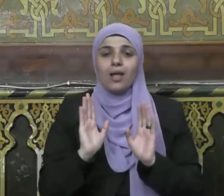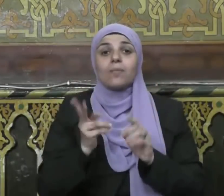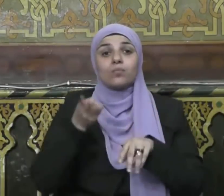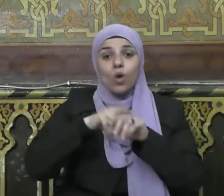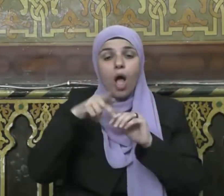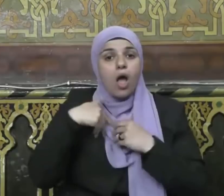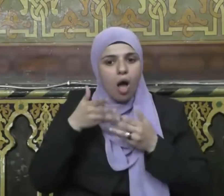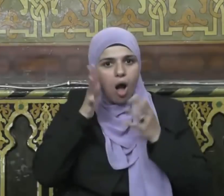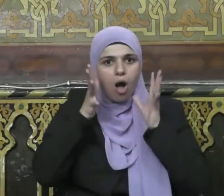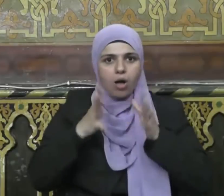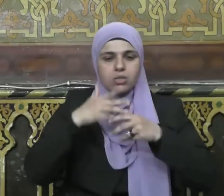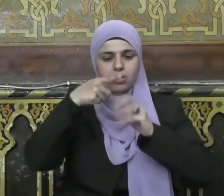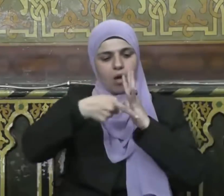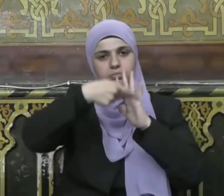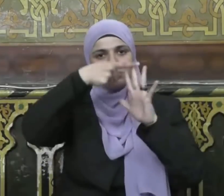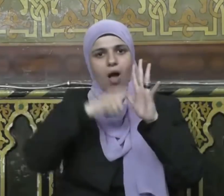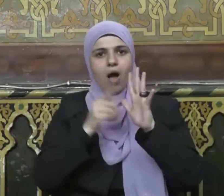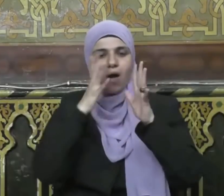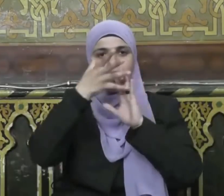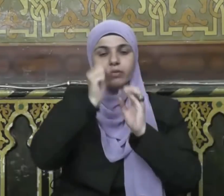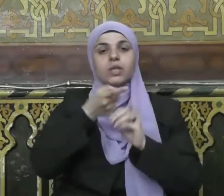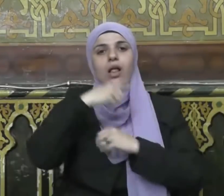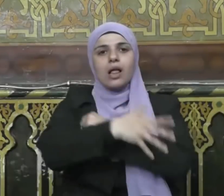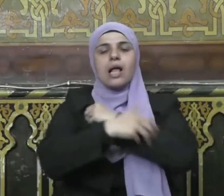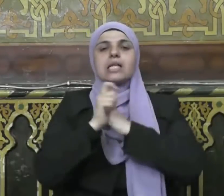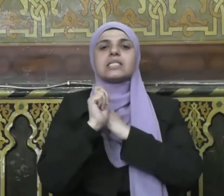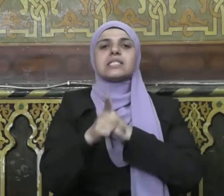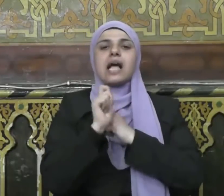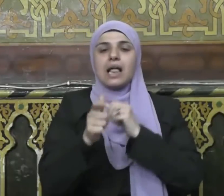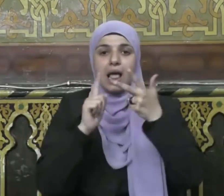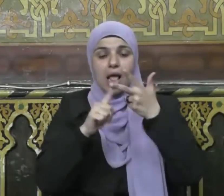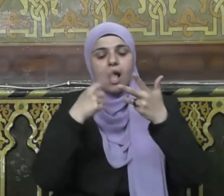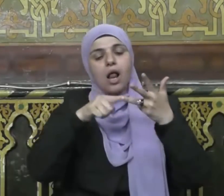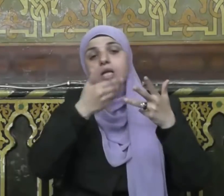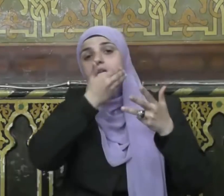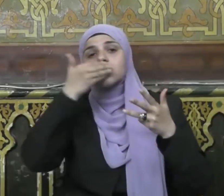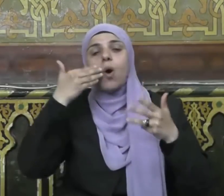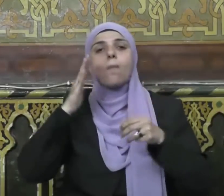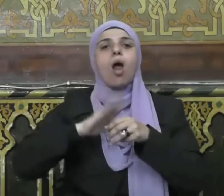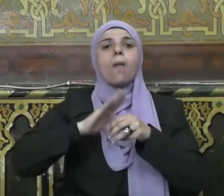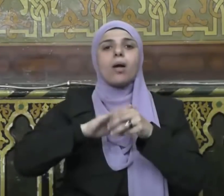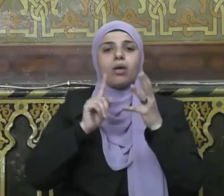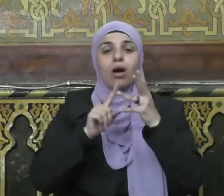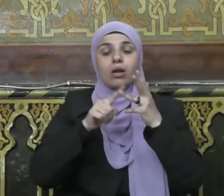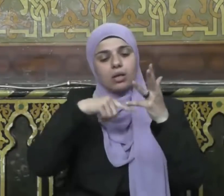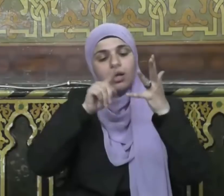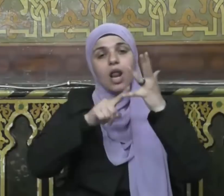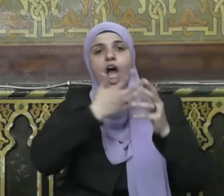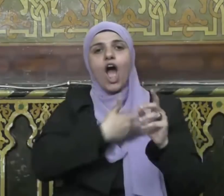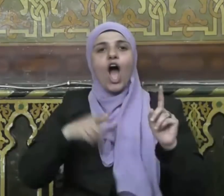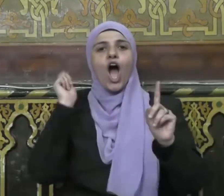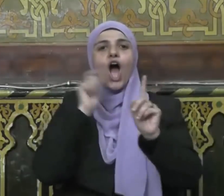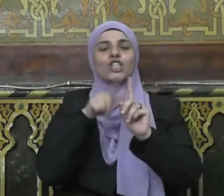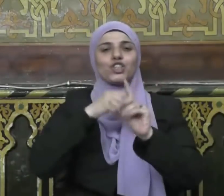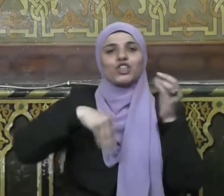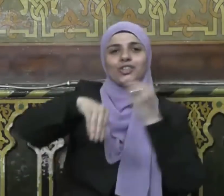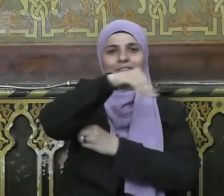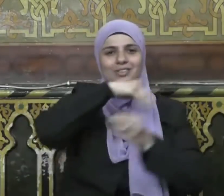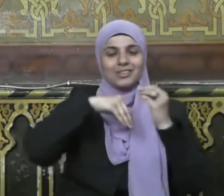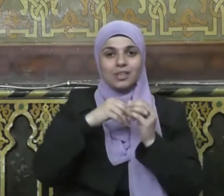ويقول القرآن منعته النوم بالليل فشفعني فيه قال فيشفعان كما